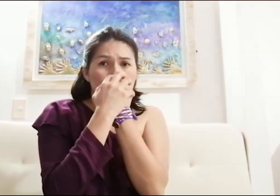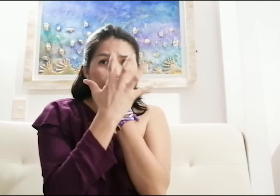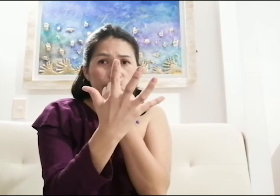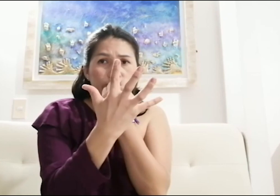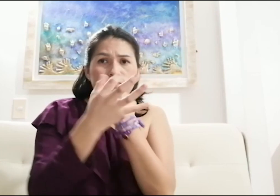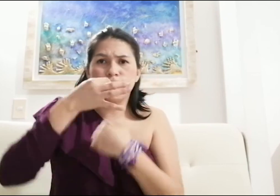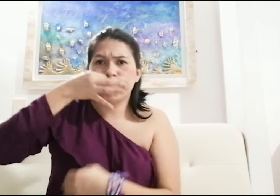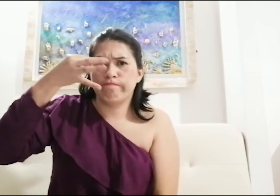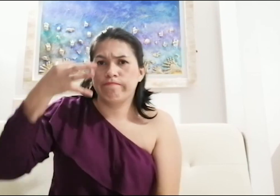Honestidad